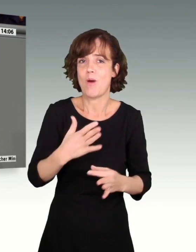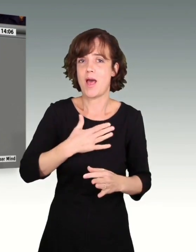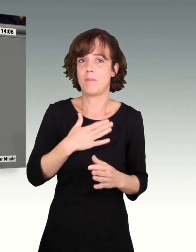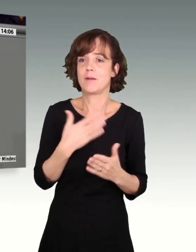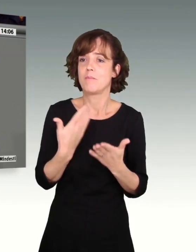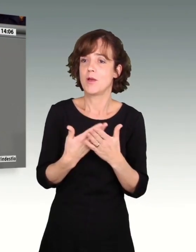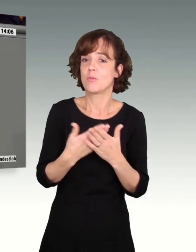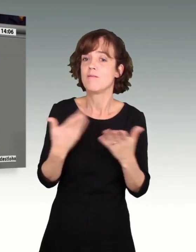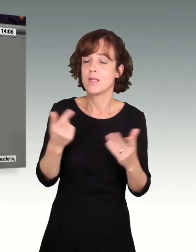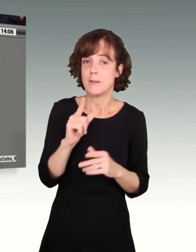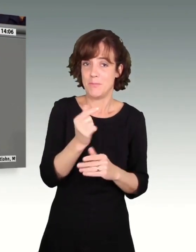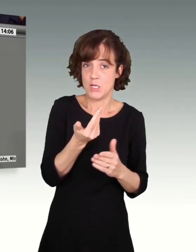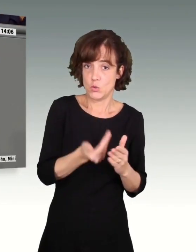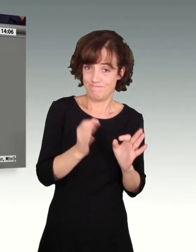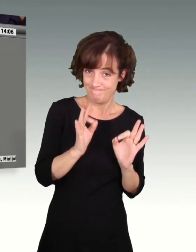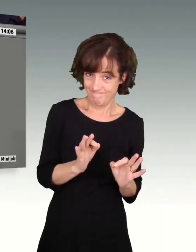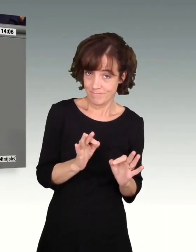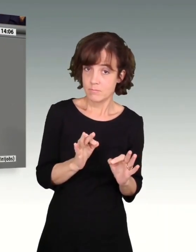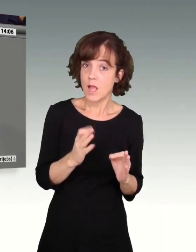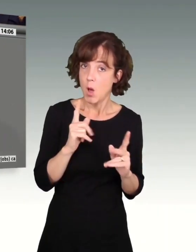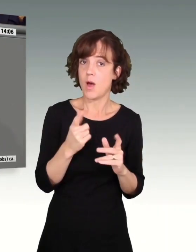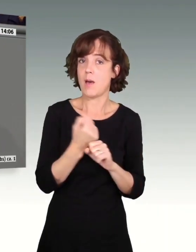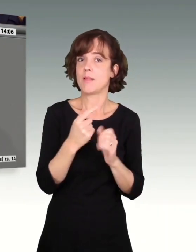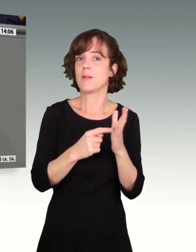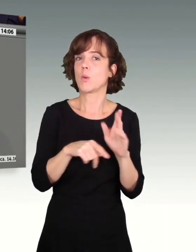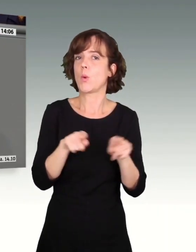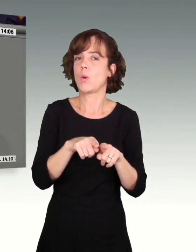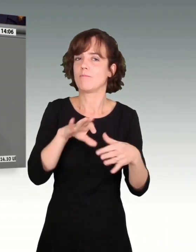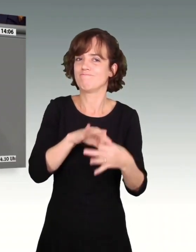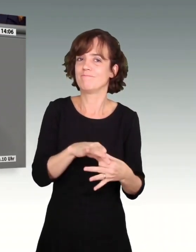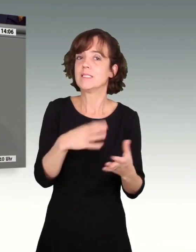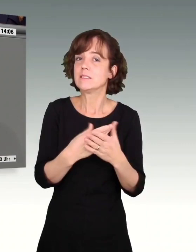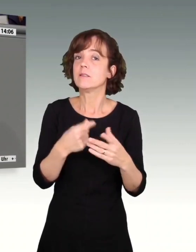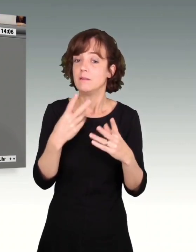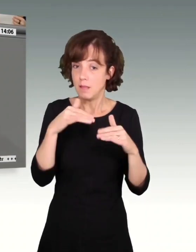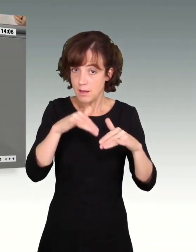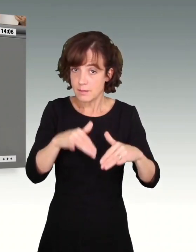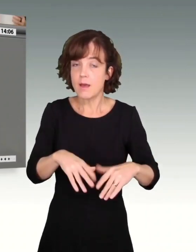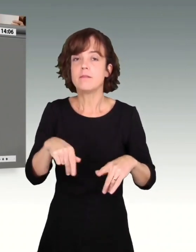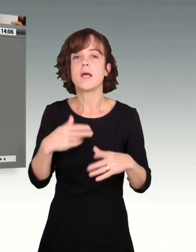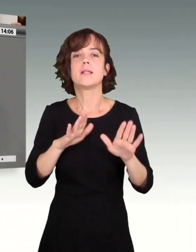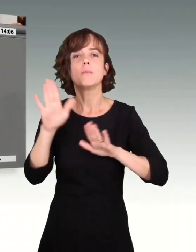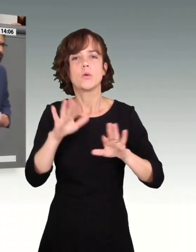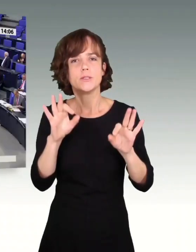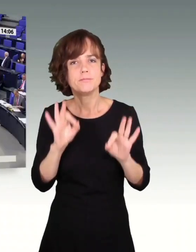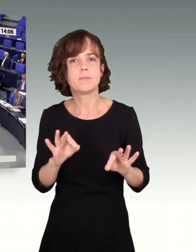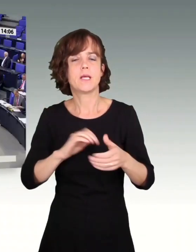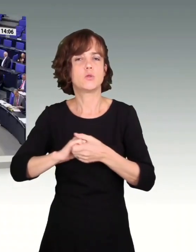ein auskömmlicher Mindestlohn. Das ist eine wichtige Frage für den sozialen Zusammenhalt und auch für die Stabilität unserer Demokratie. Ich danke Ihnen.